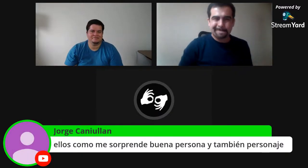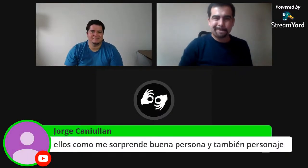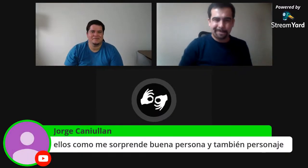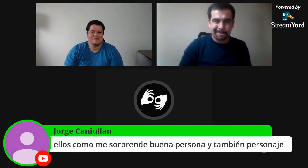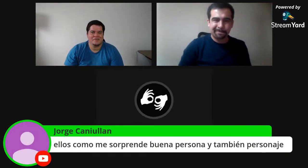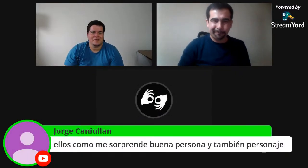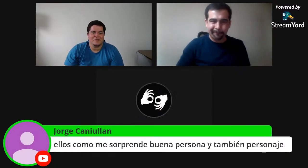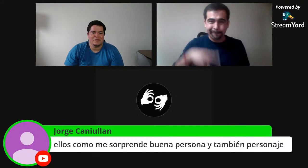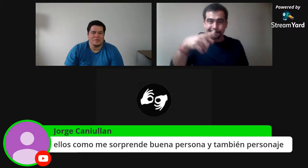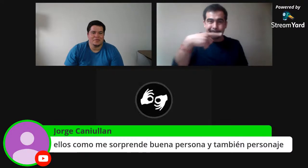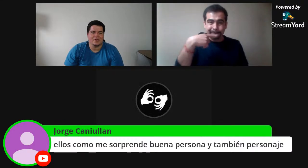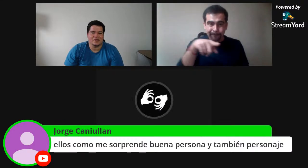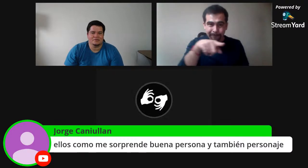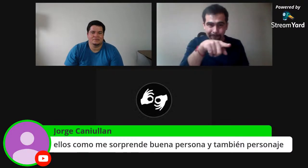Sí, sí, me acuerdo de ahí.